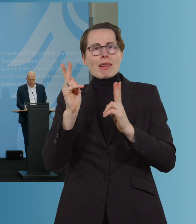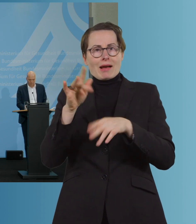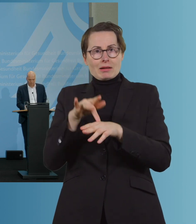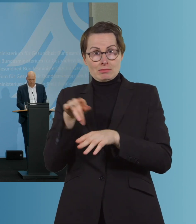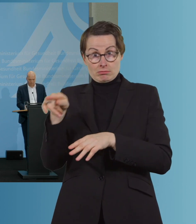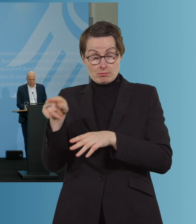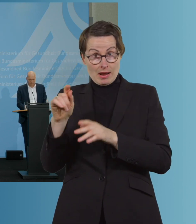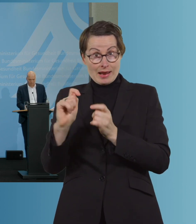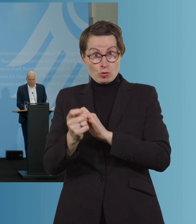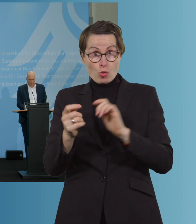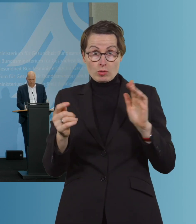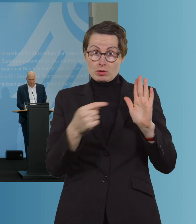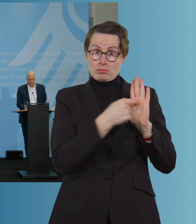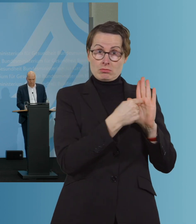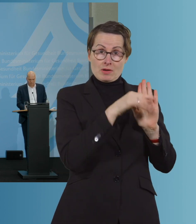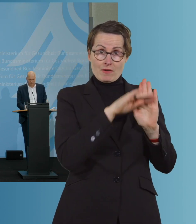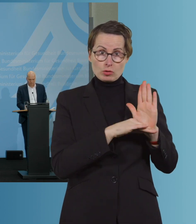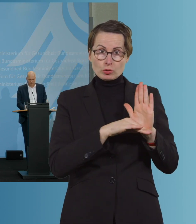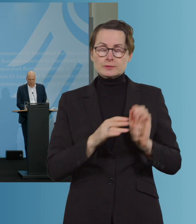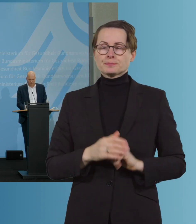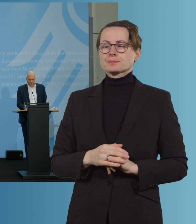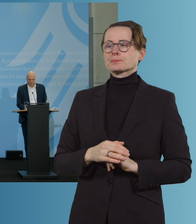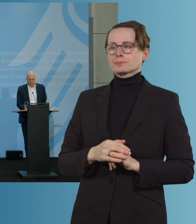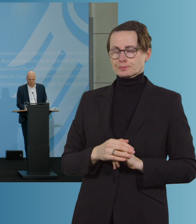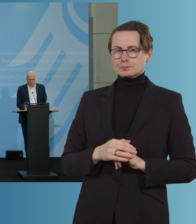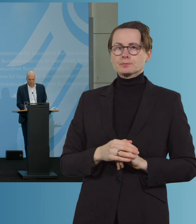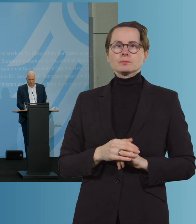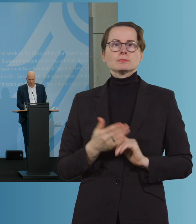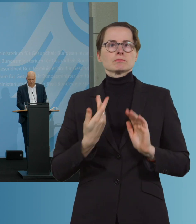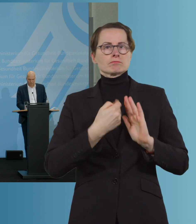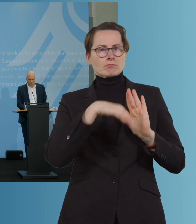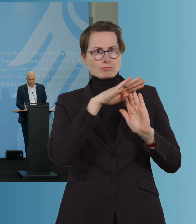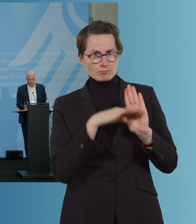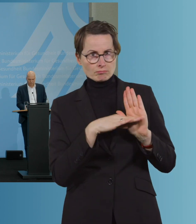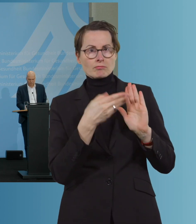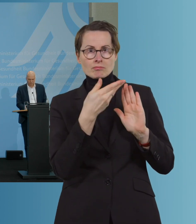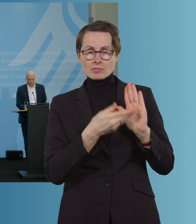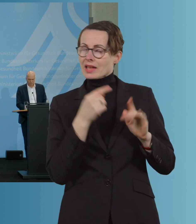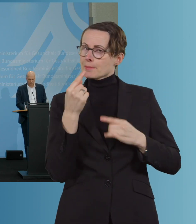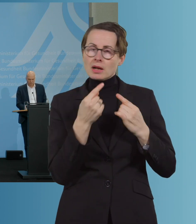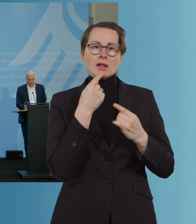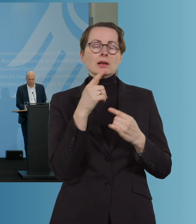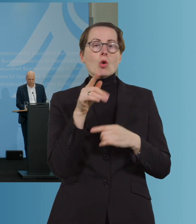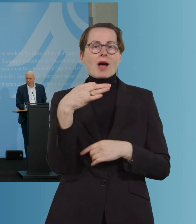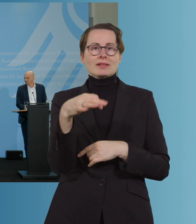Zuerst einmal, die Impfverordnung sieht ja erstmalig auch Einzelfallentscheidungen vor. Vorher hat es die gegeben in